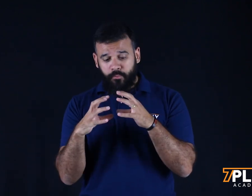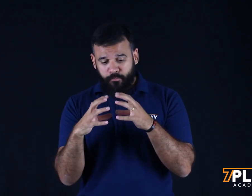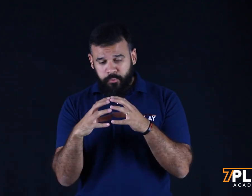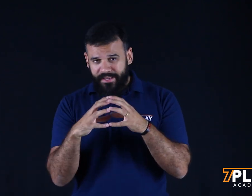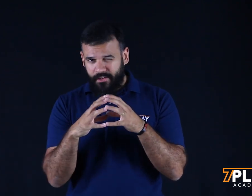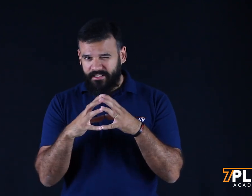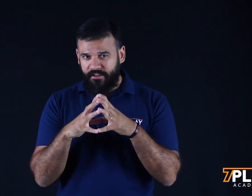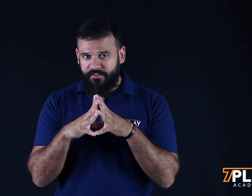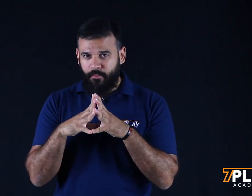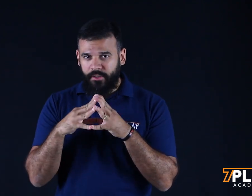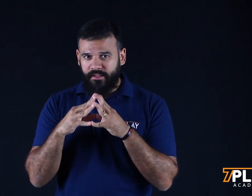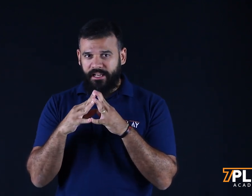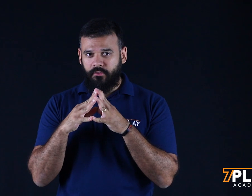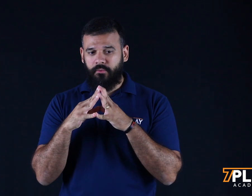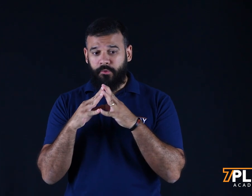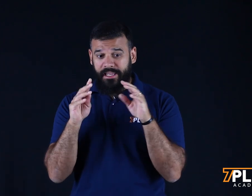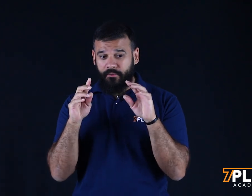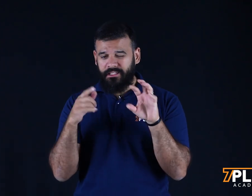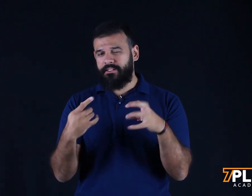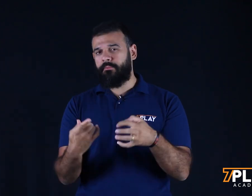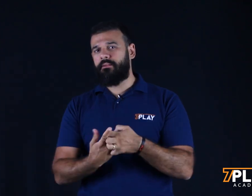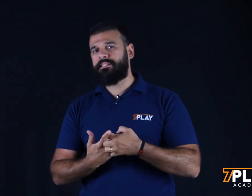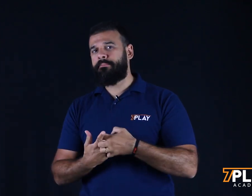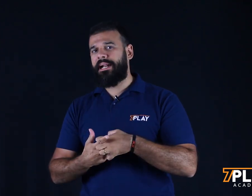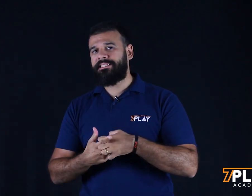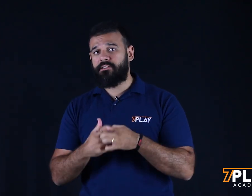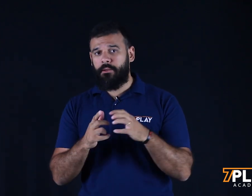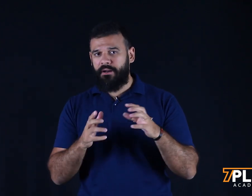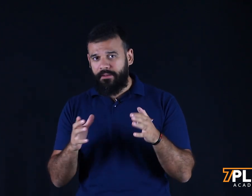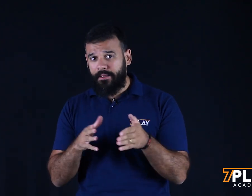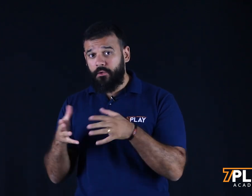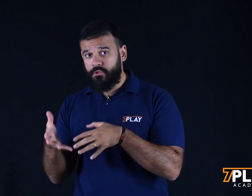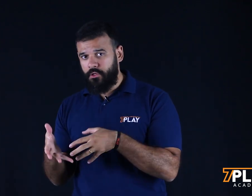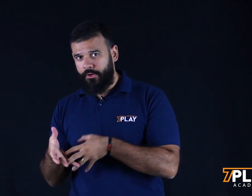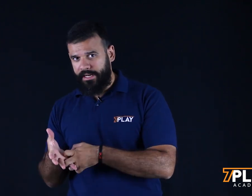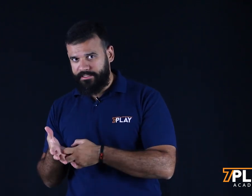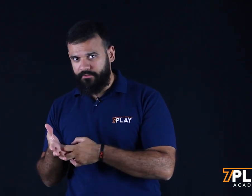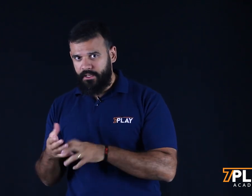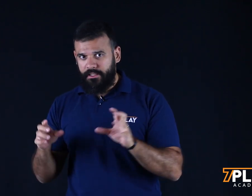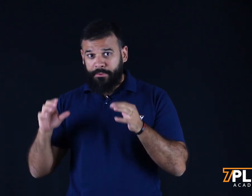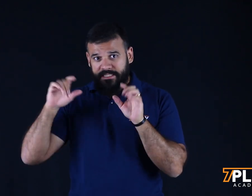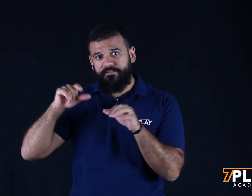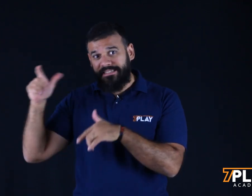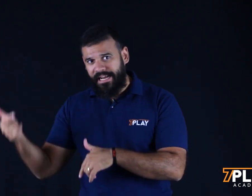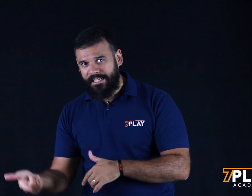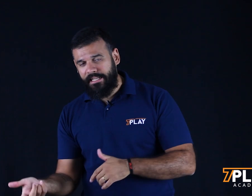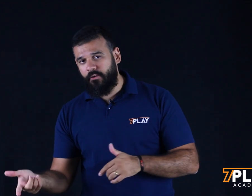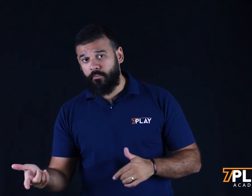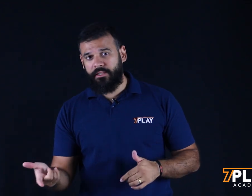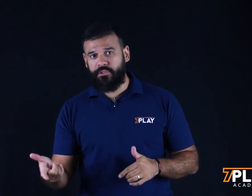por que você tem que ficar muito atento? Por que eu quis fazer uma aula separadinha só para falar sobre o criativo? Depois a gente vai entrar aqui na tela do computador